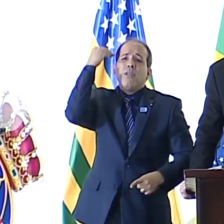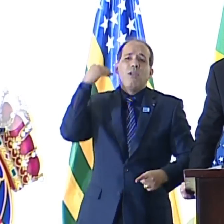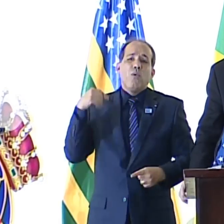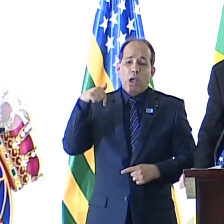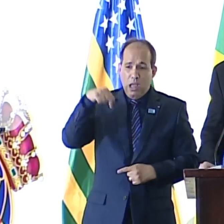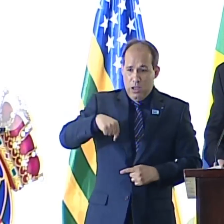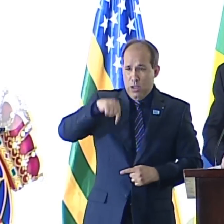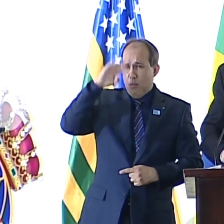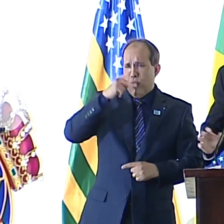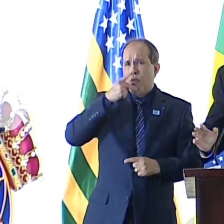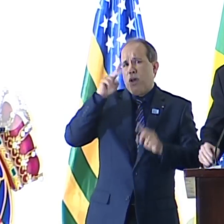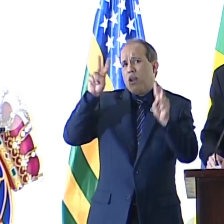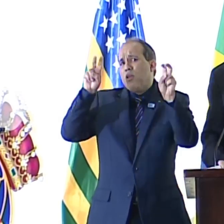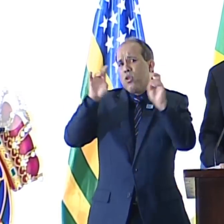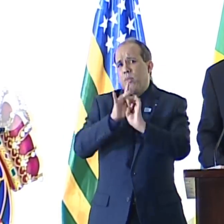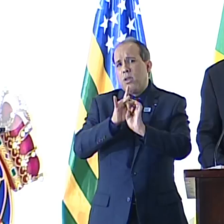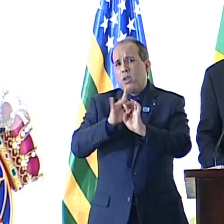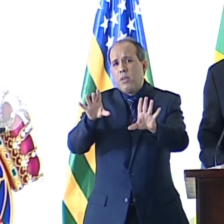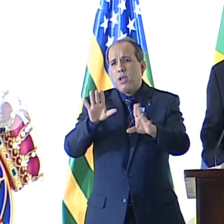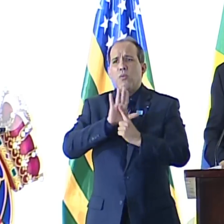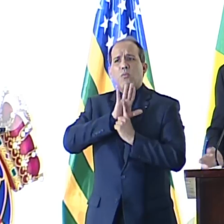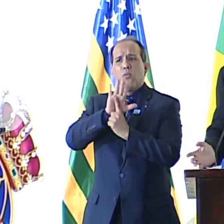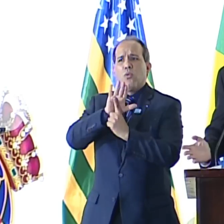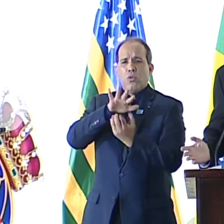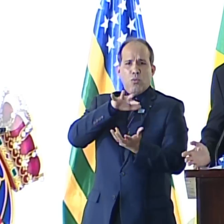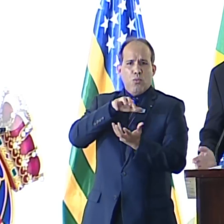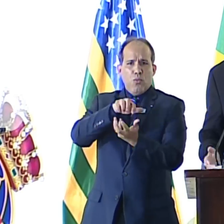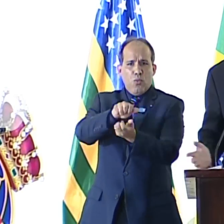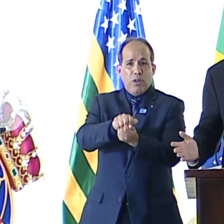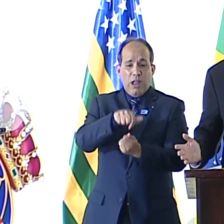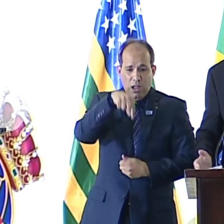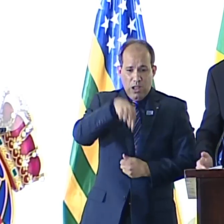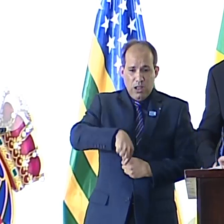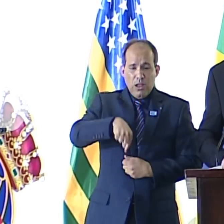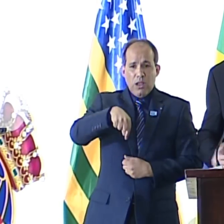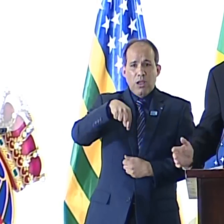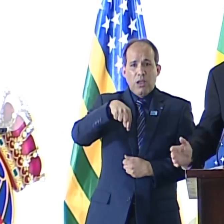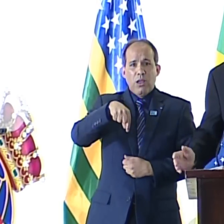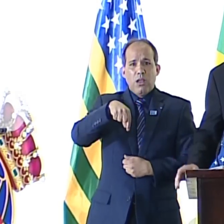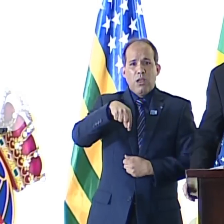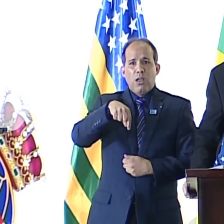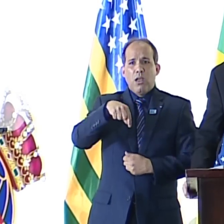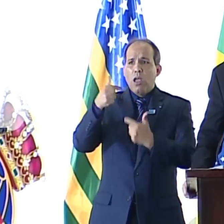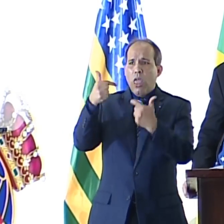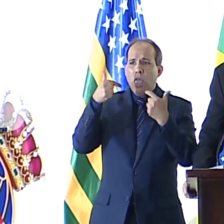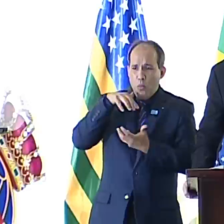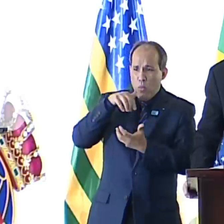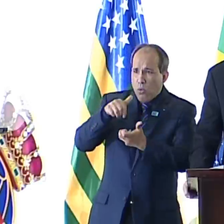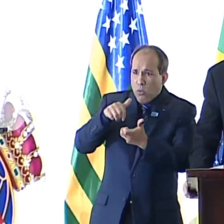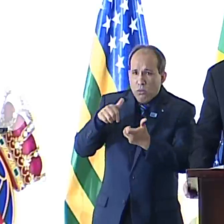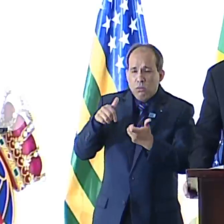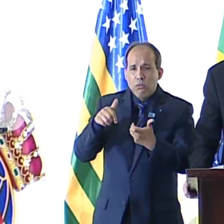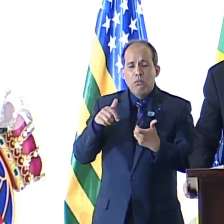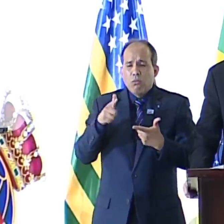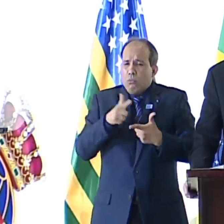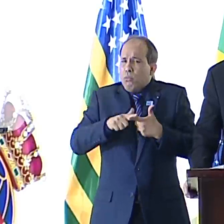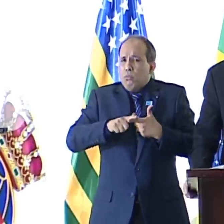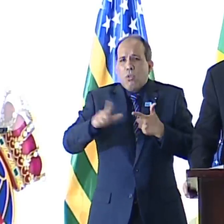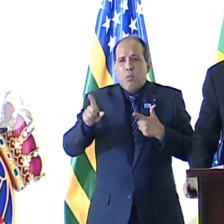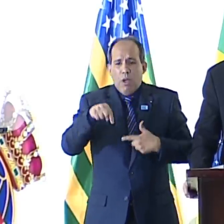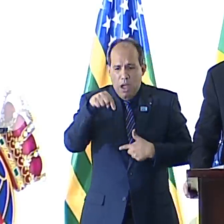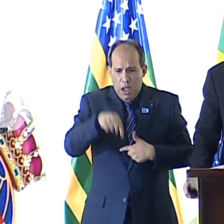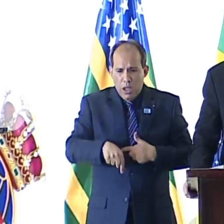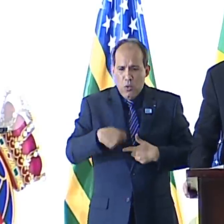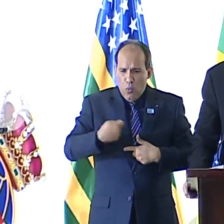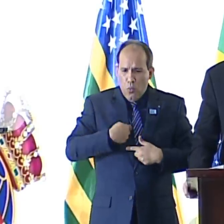fala em liberdade através do mundo. Se isso faz de nós um pari internacional, então que sejamos esse pari. Que sejamos esse